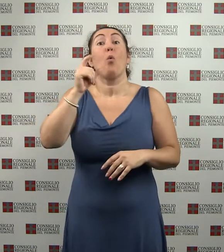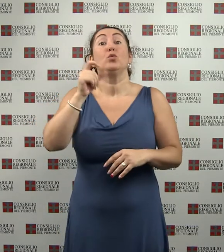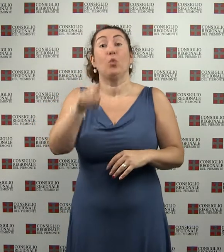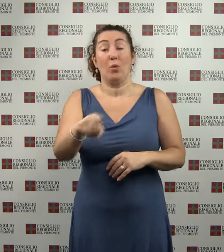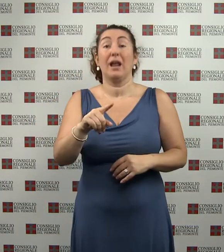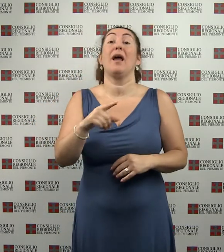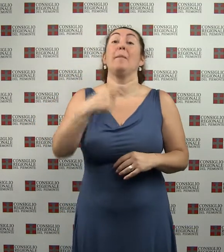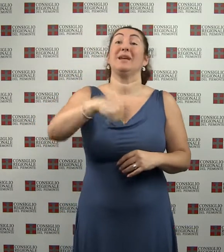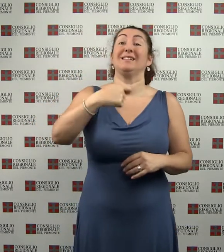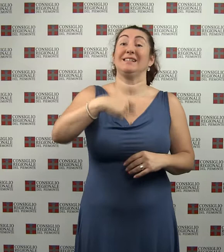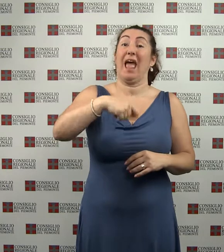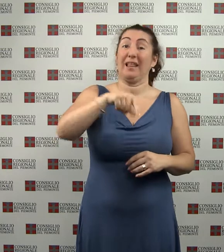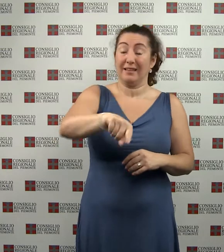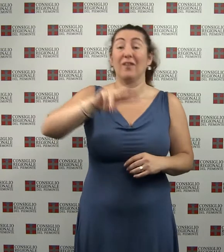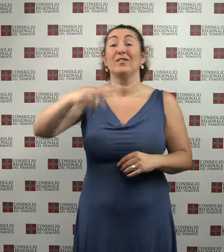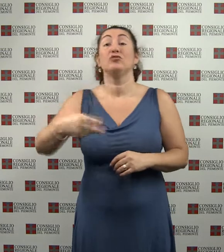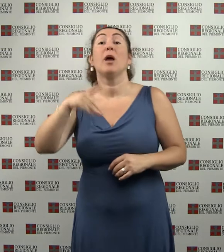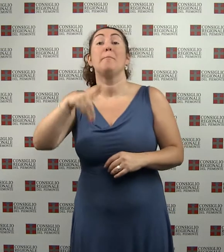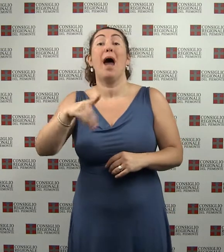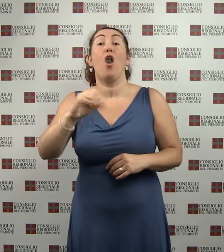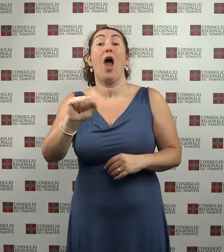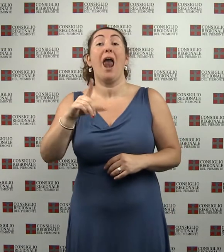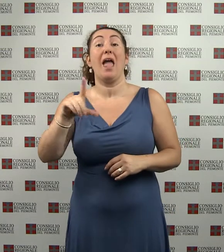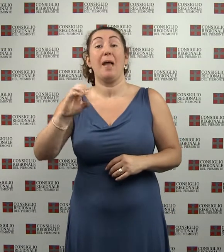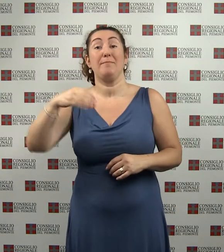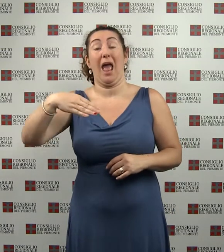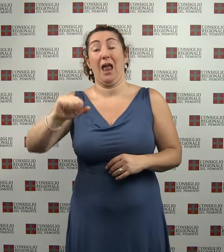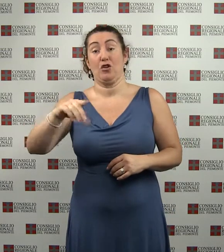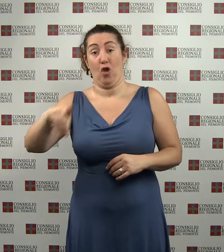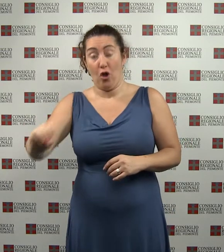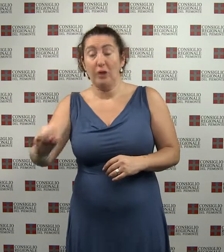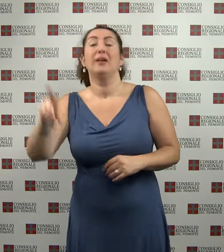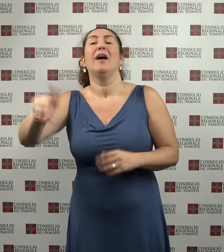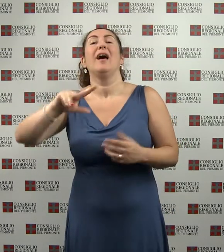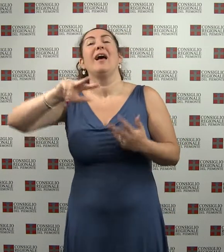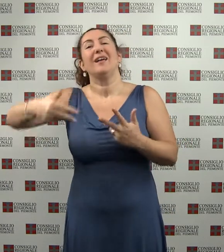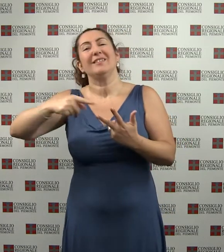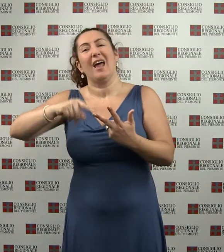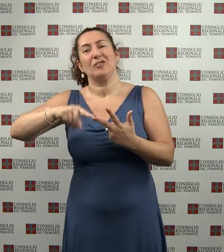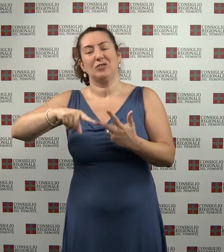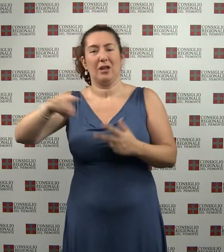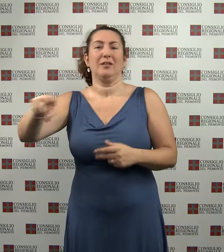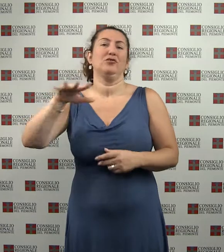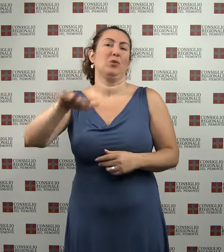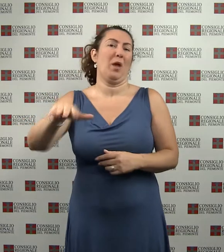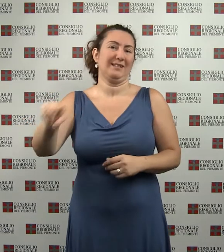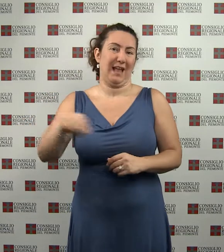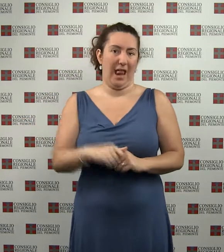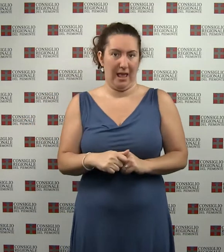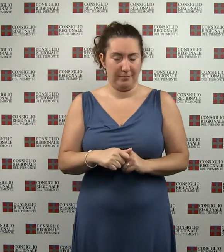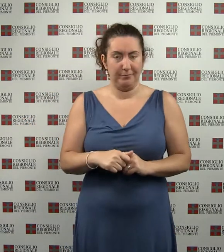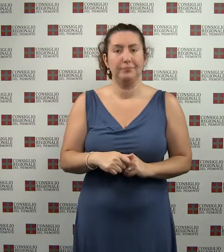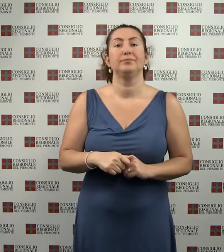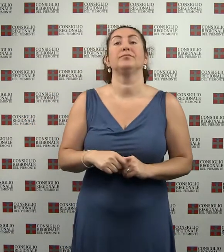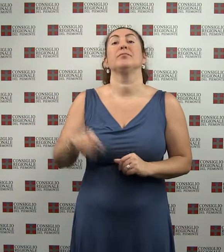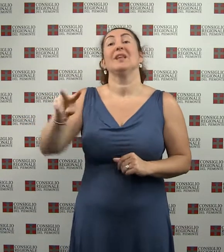Alemano, PD e Francesca Frediani, Movimento 5 Stelle. Giunta delle elezioni, Presidente Paolo Mighetti, Movimento 5 Stelle,